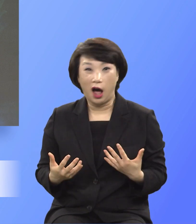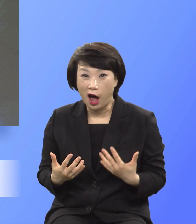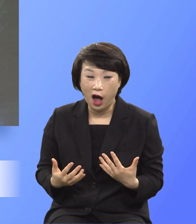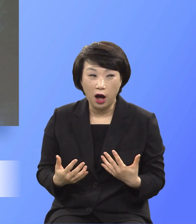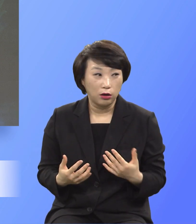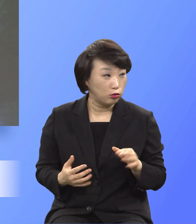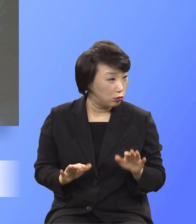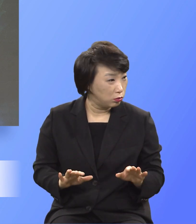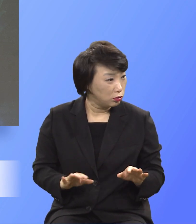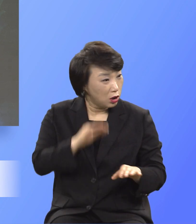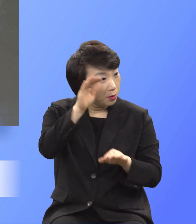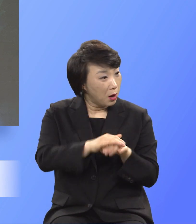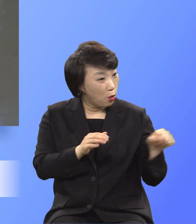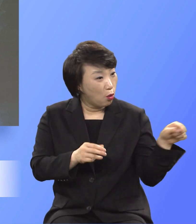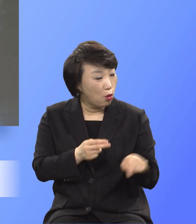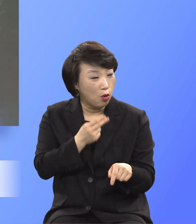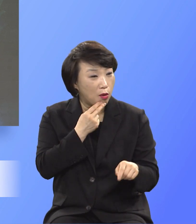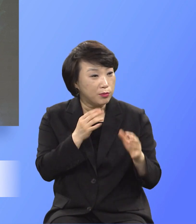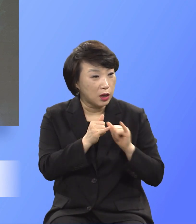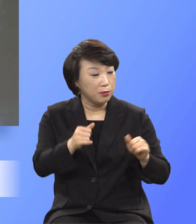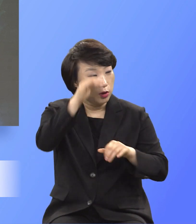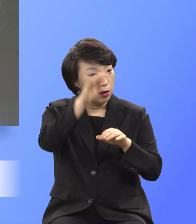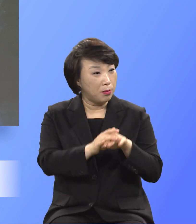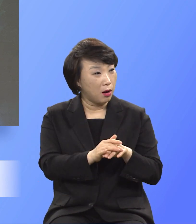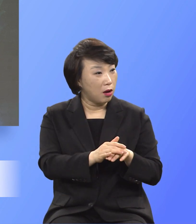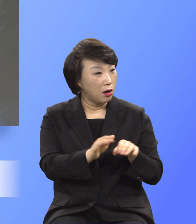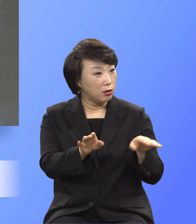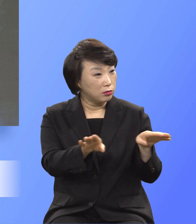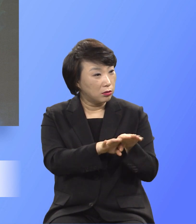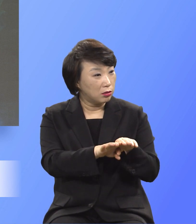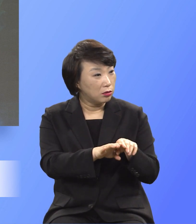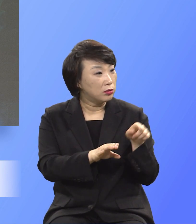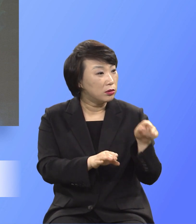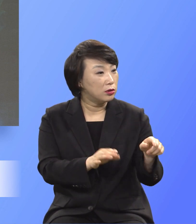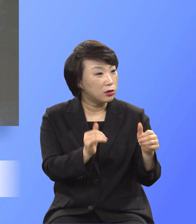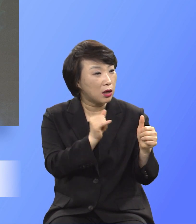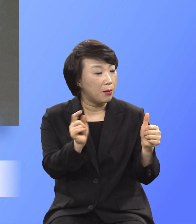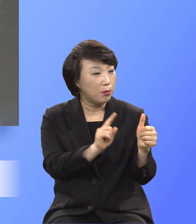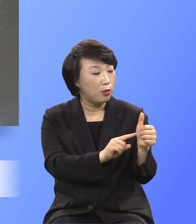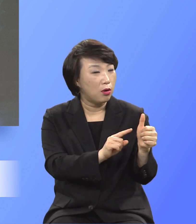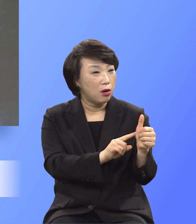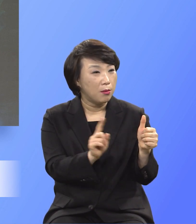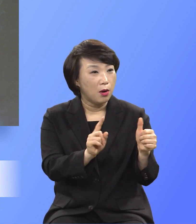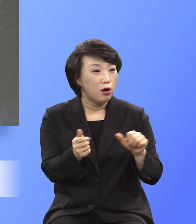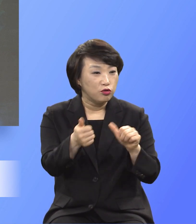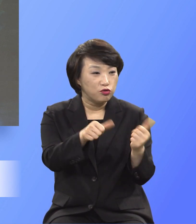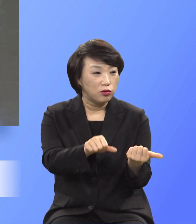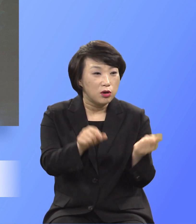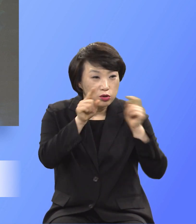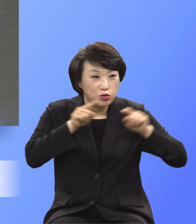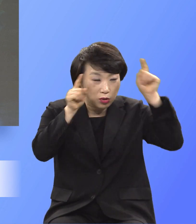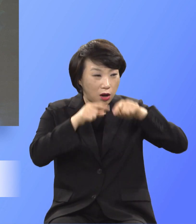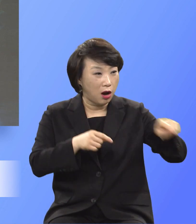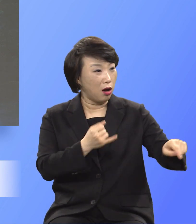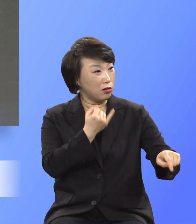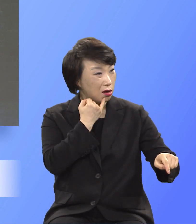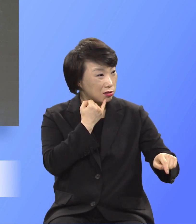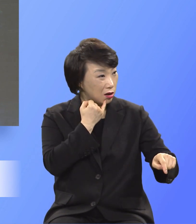안 오는 사람은 예배 안 드리는 사람인데 그 사람은 죽어서 지옥 가는 일은 얼마나 힘든 일인데